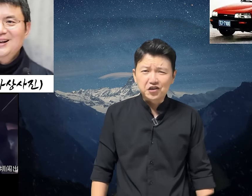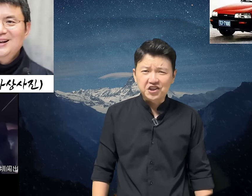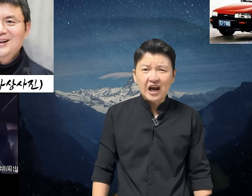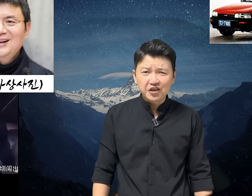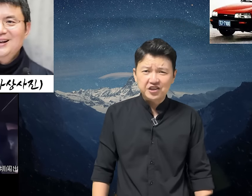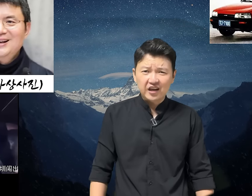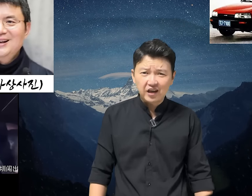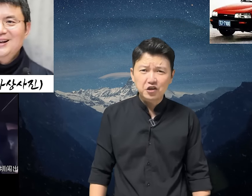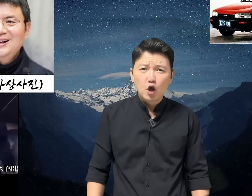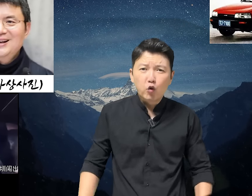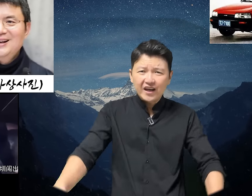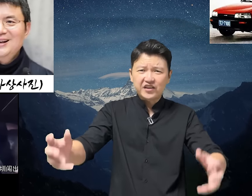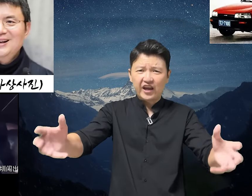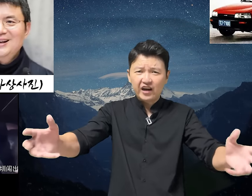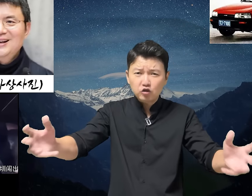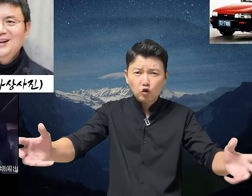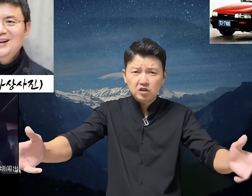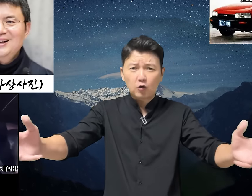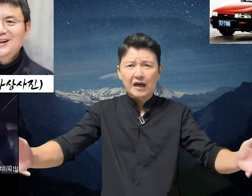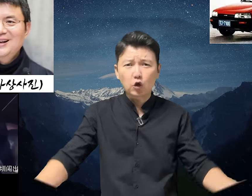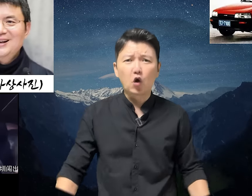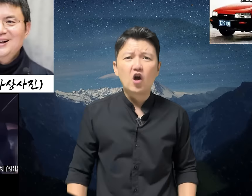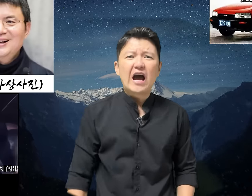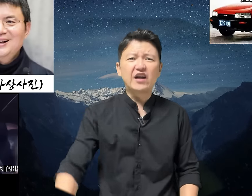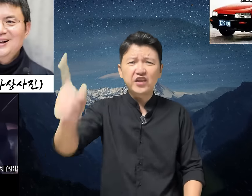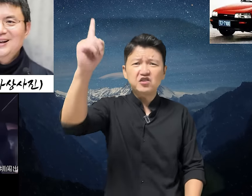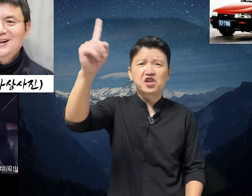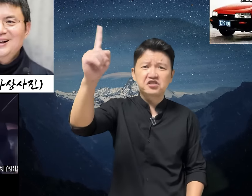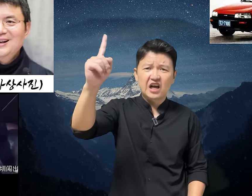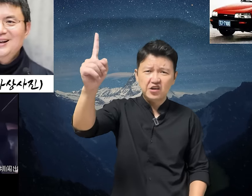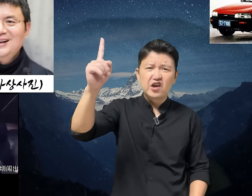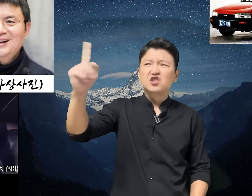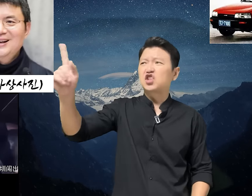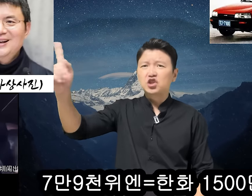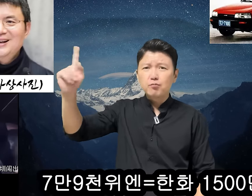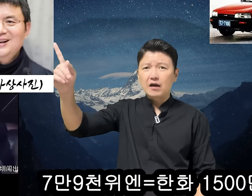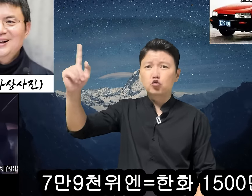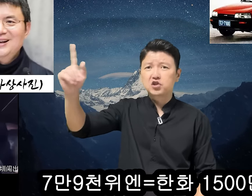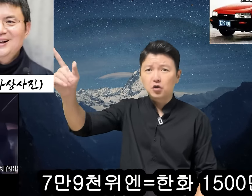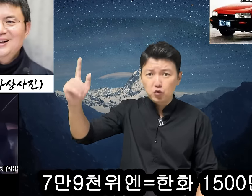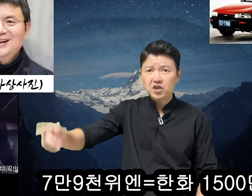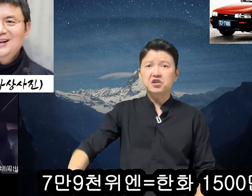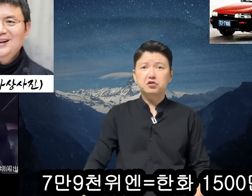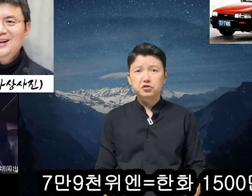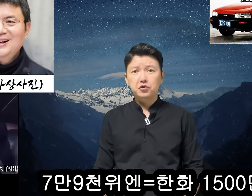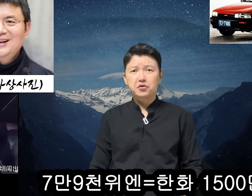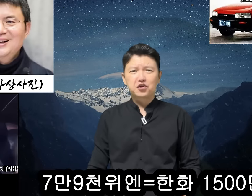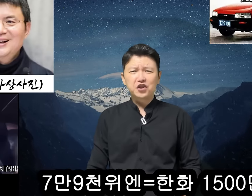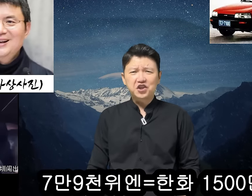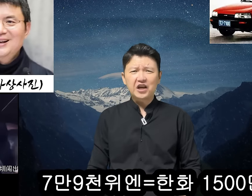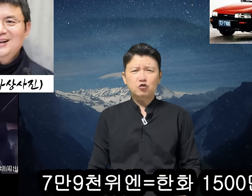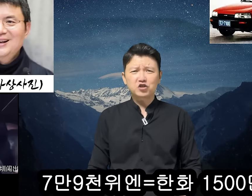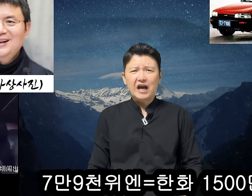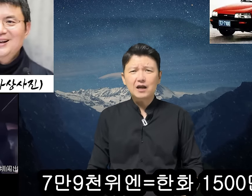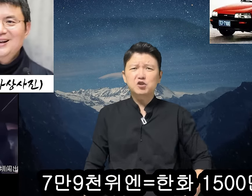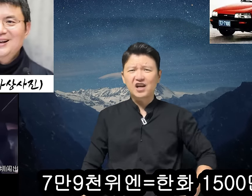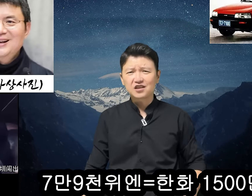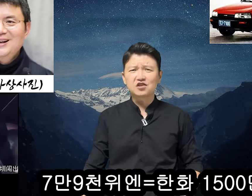그 샤리 차량이 원래 대량으로 들어와도 한 대 제일 싸게 7만 9천위원이거든요. 근데 제가 또 사람을 찾아서